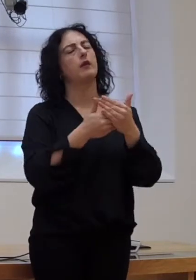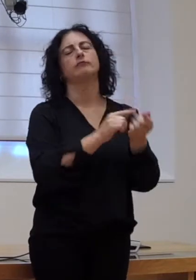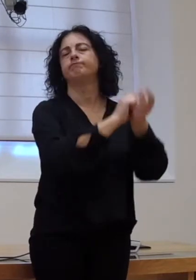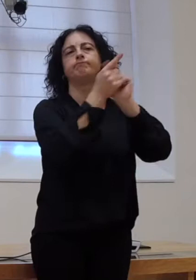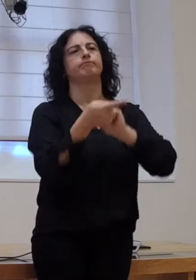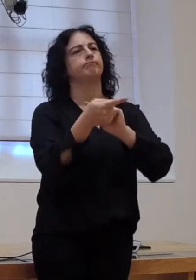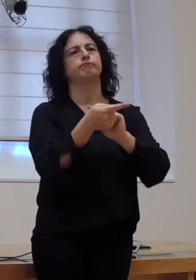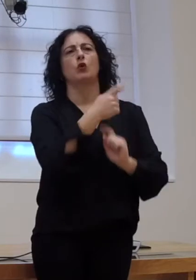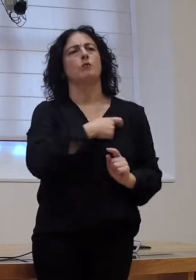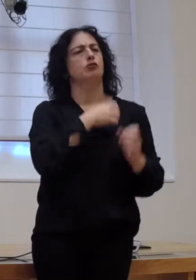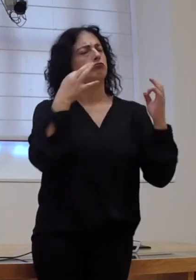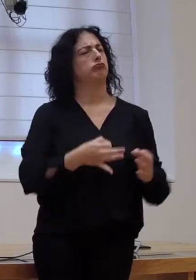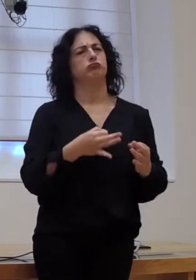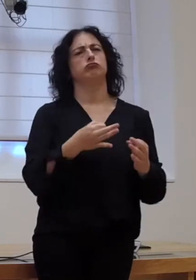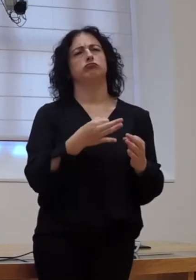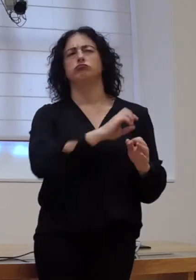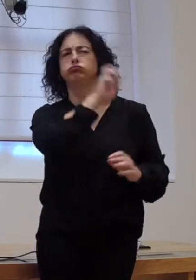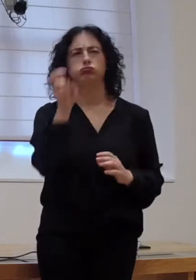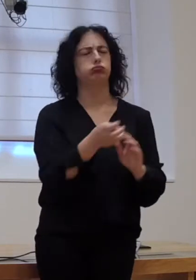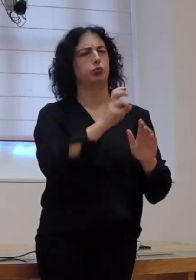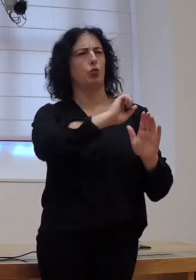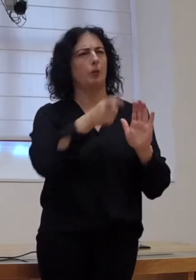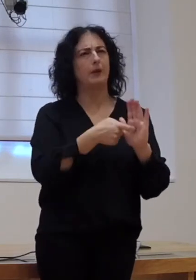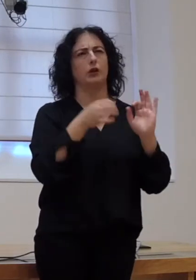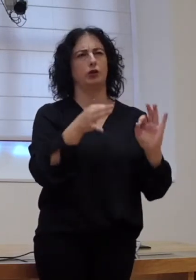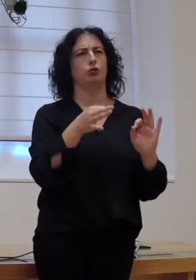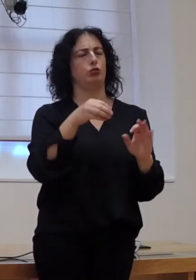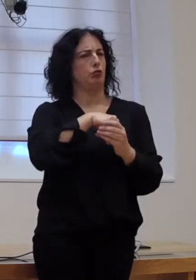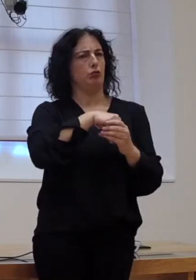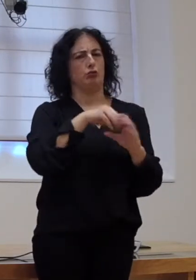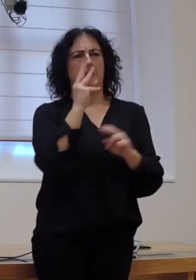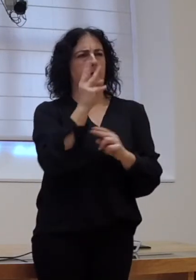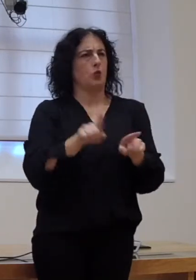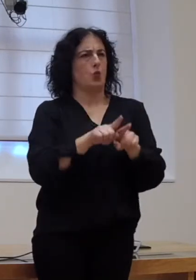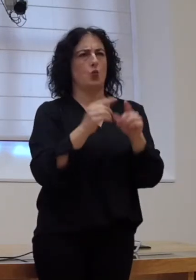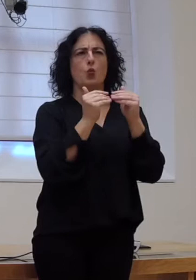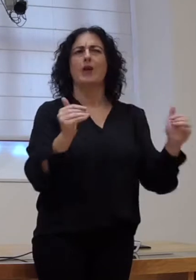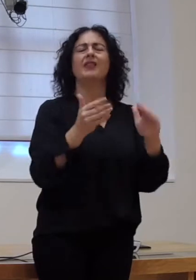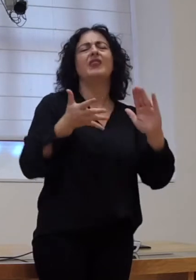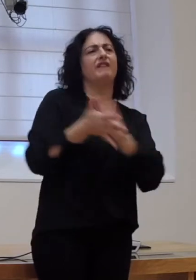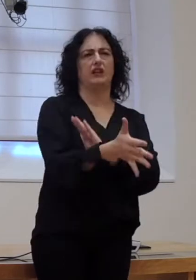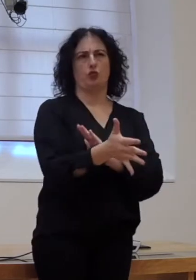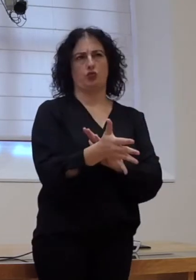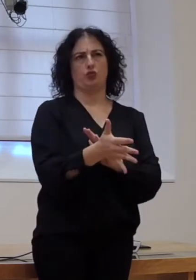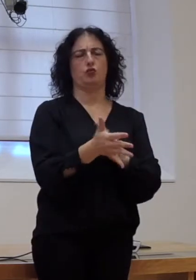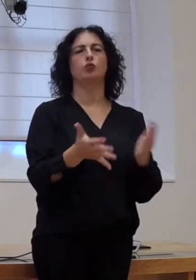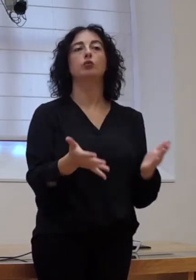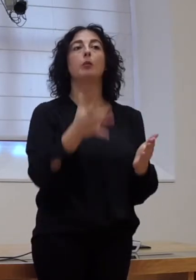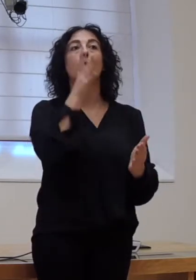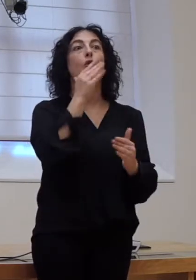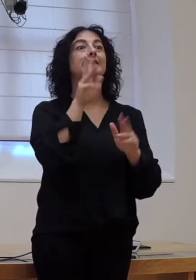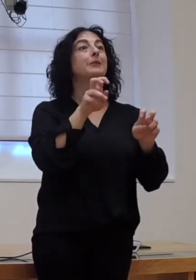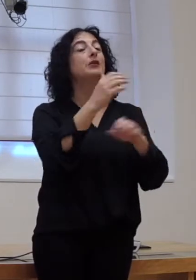con todas as garantías con plenitude de efectos neste Parlamento de forma indefinida porque a cuestión da